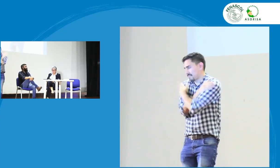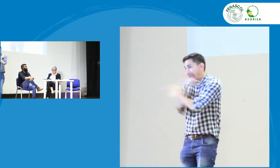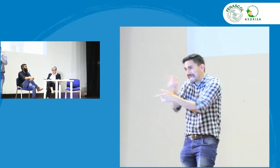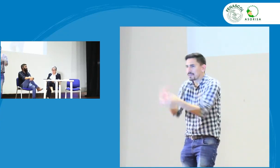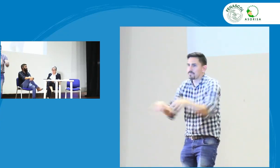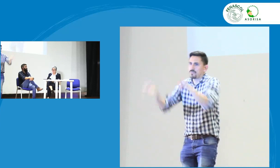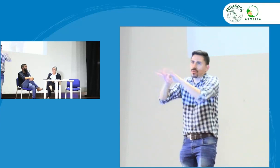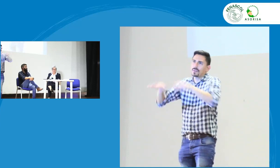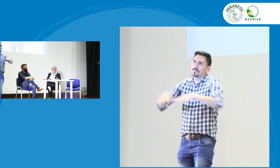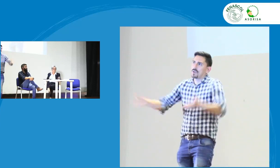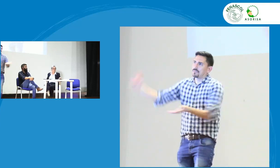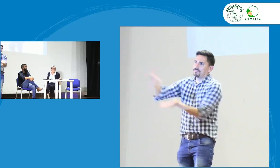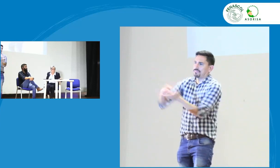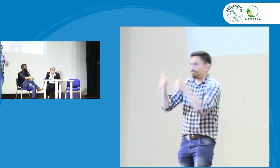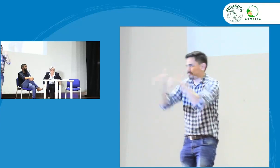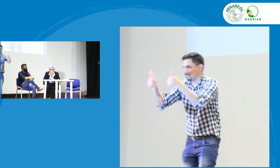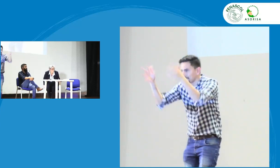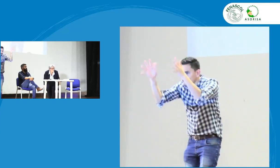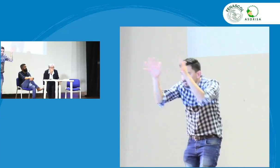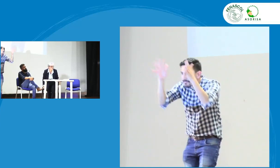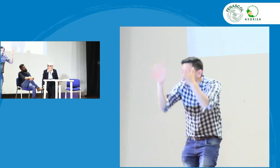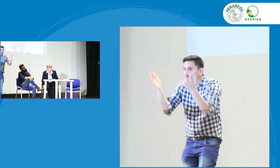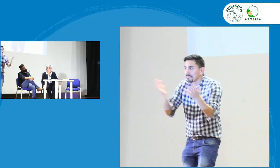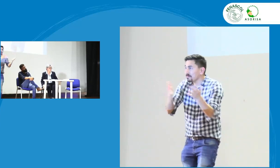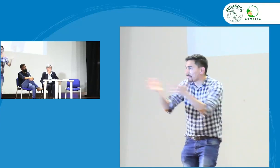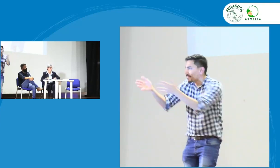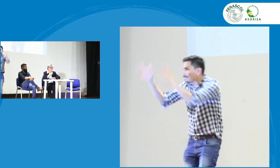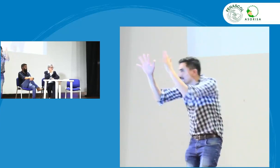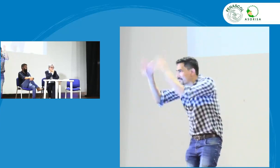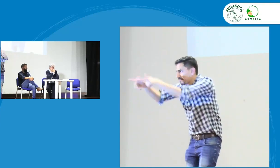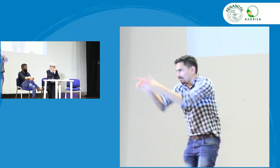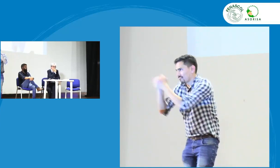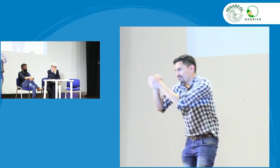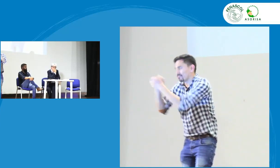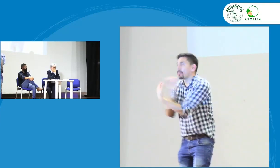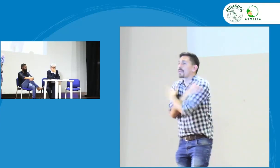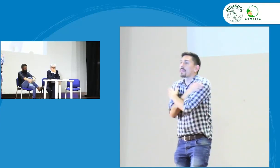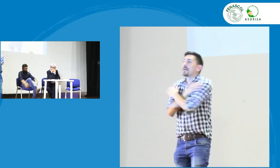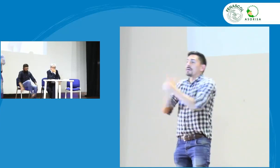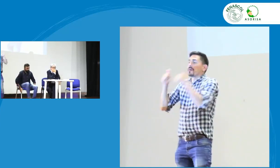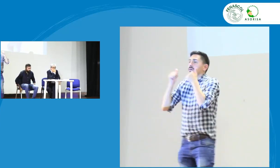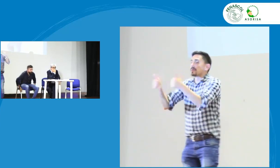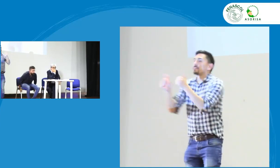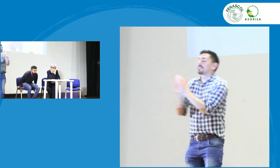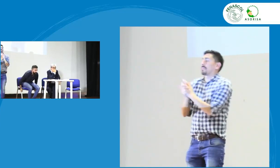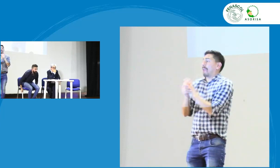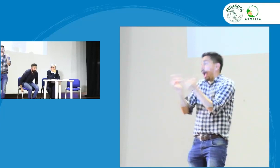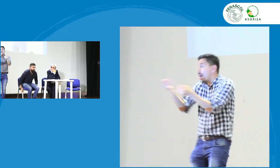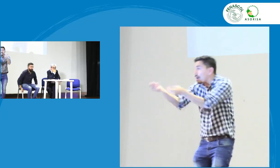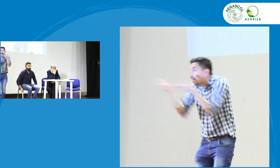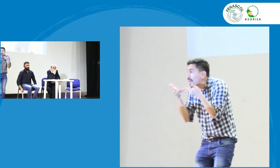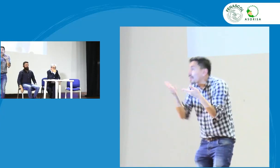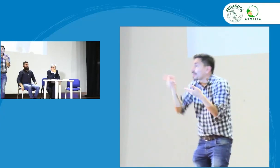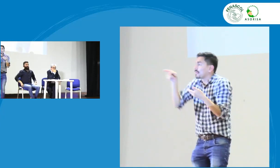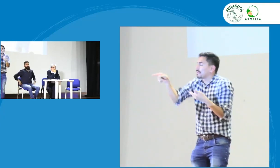a pesar de la distancia estés participando de este evento y es algo para aplaudir de verdad te felicitamos por eso